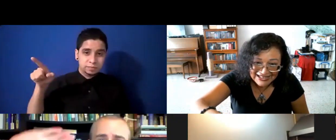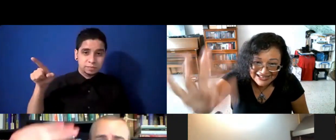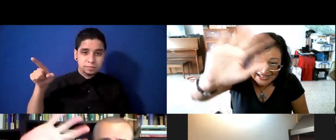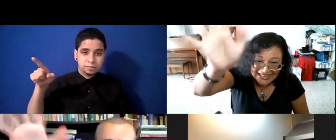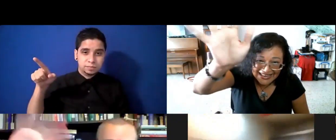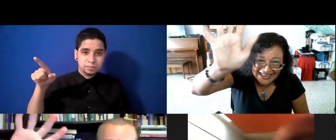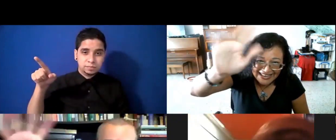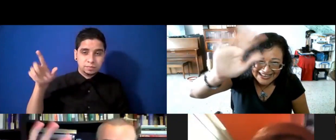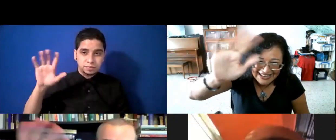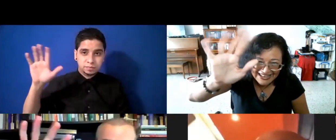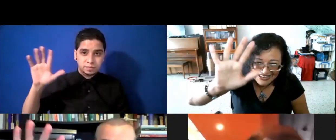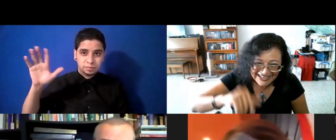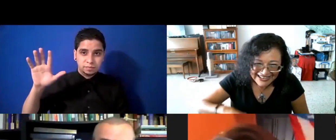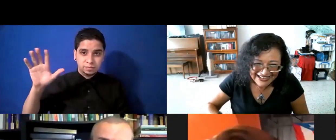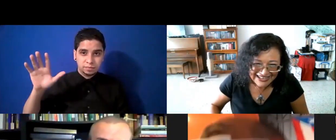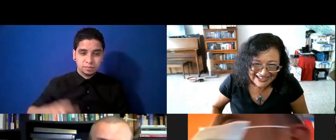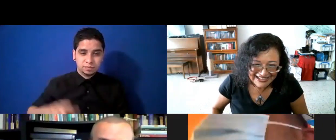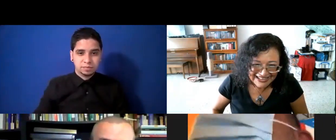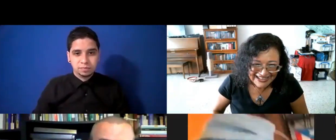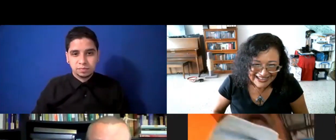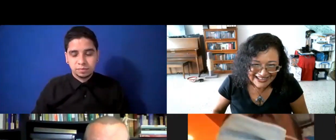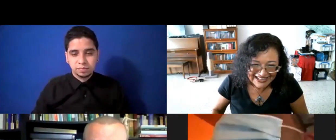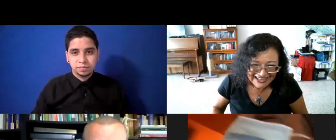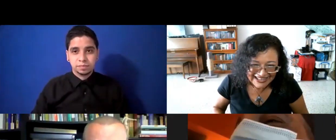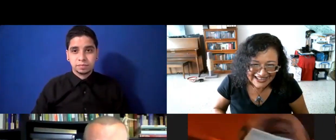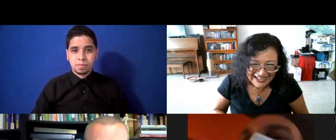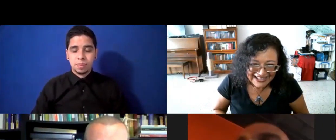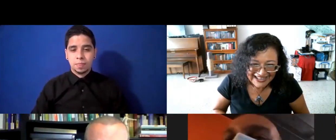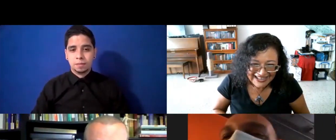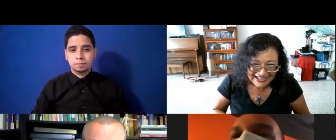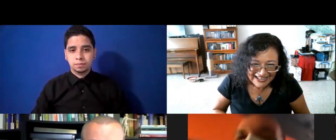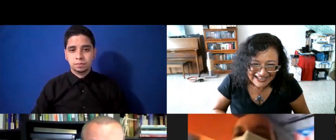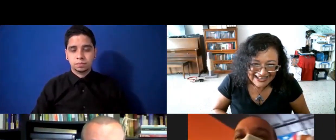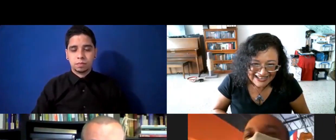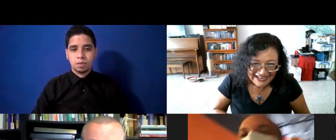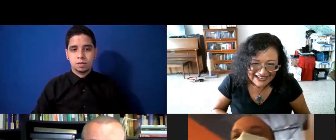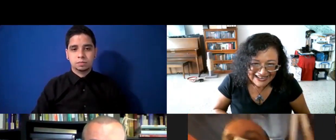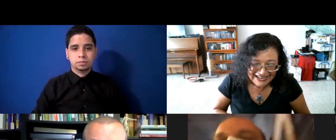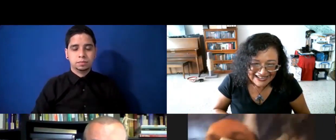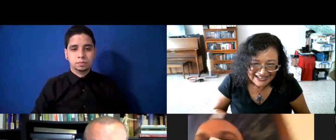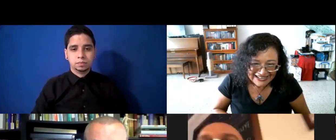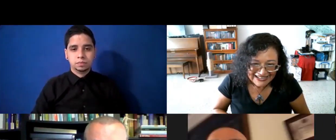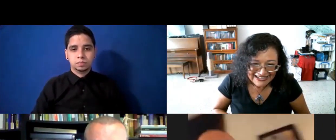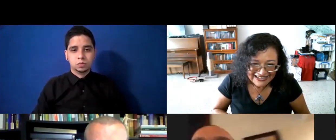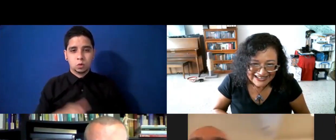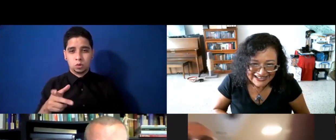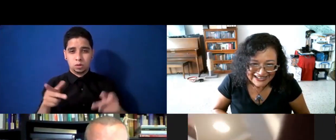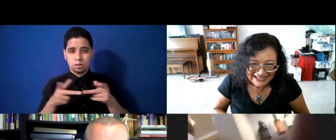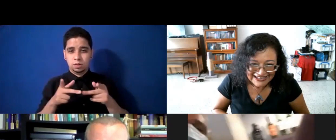eh, déjame irme por acá, por la, voy por acá, rápido, esto ha sido, mega improvisado,